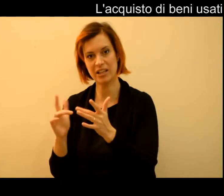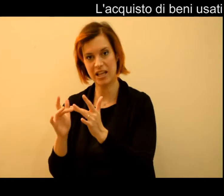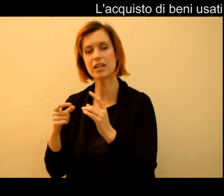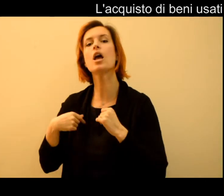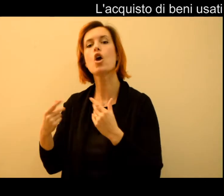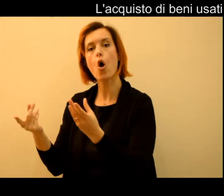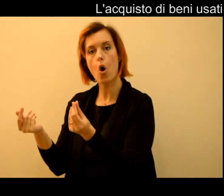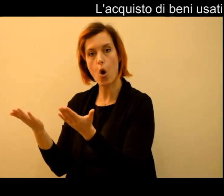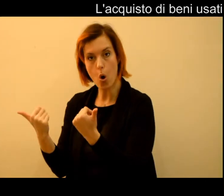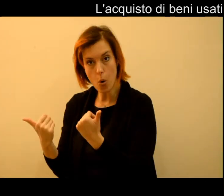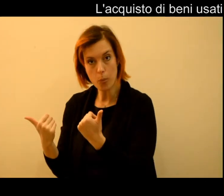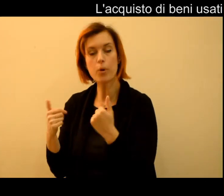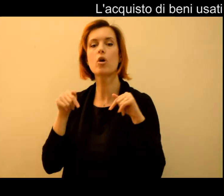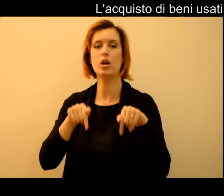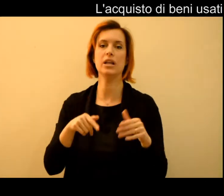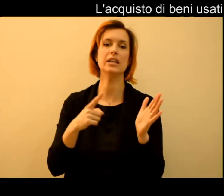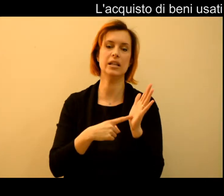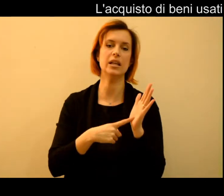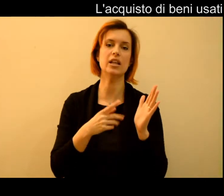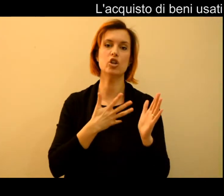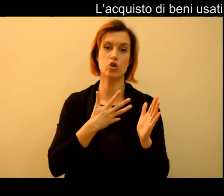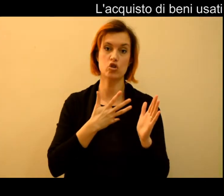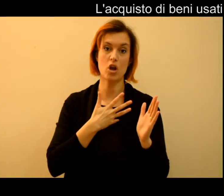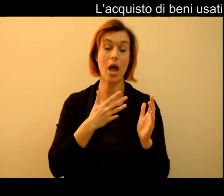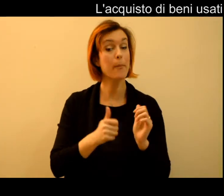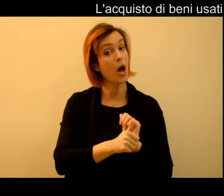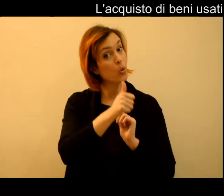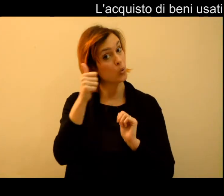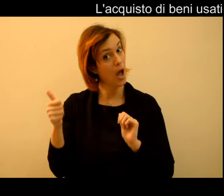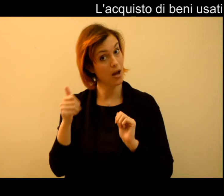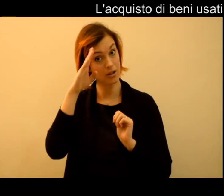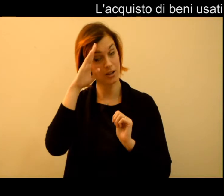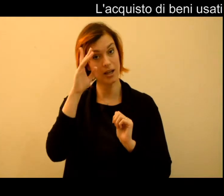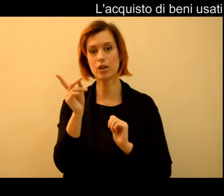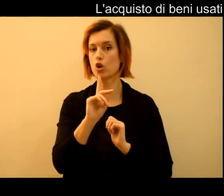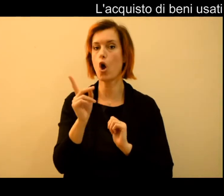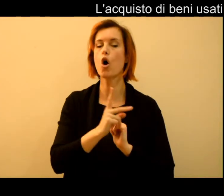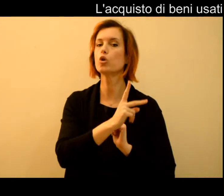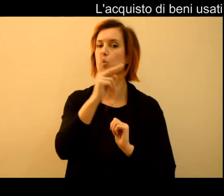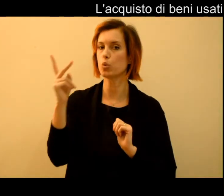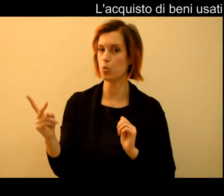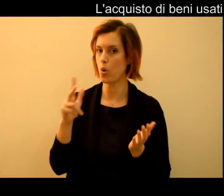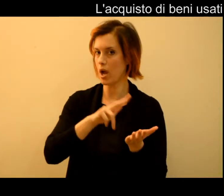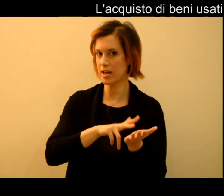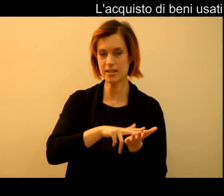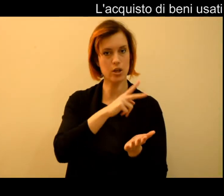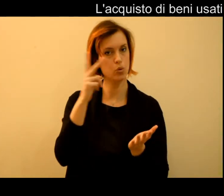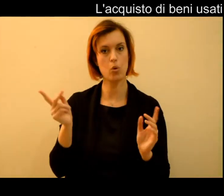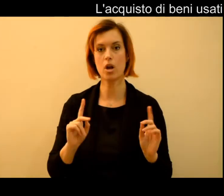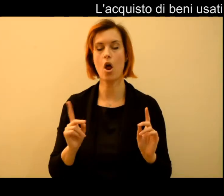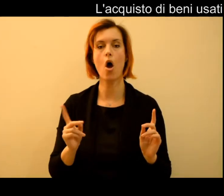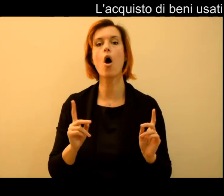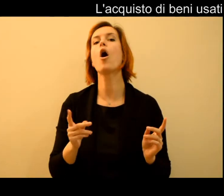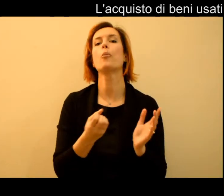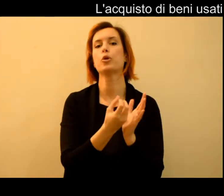La garanzia sui prodotti usati si estende ad un anno. Non due come per i prodotti nuovi ma attenzione il